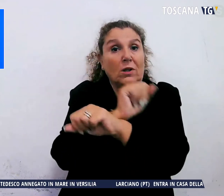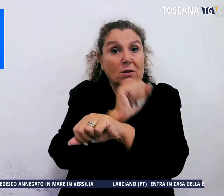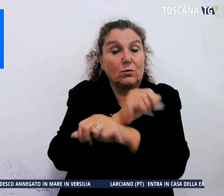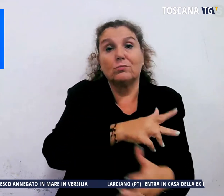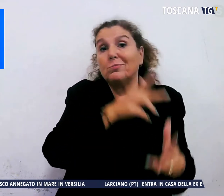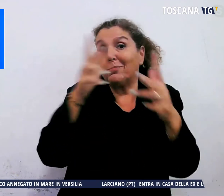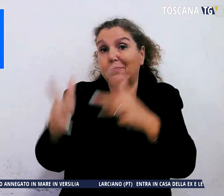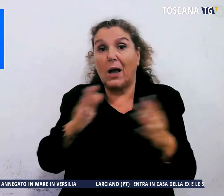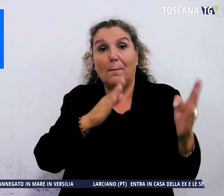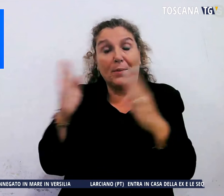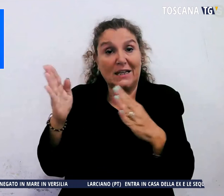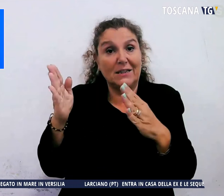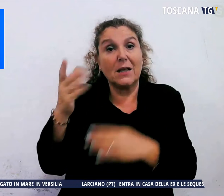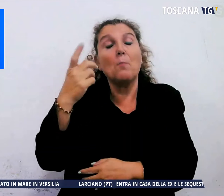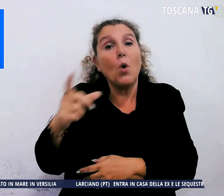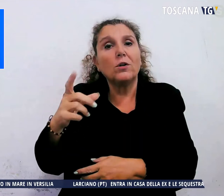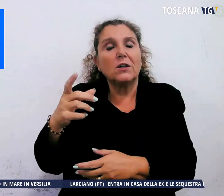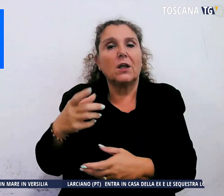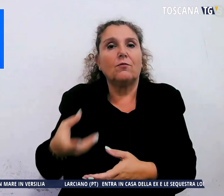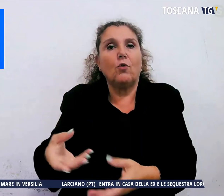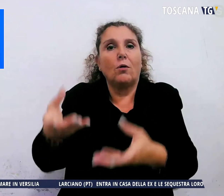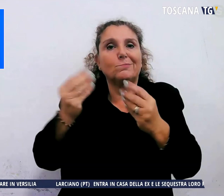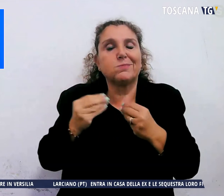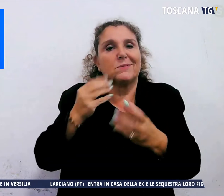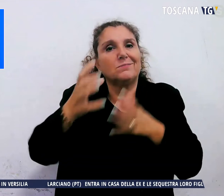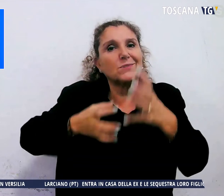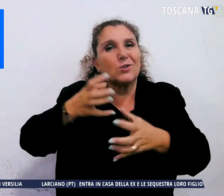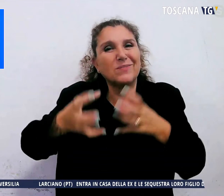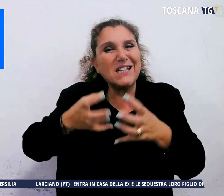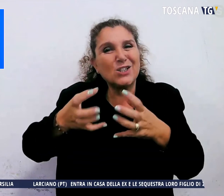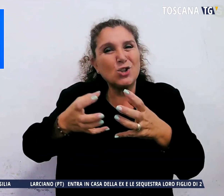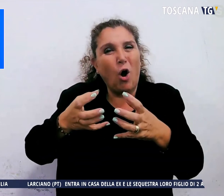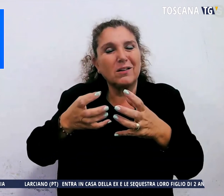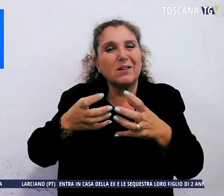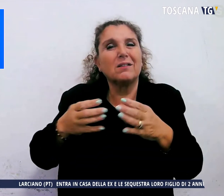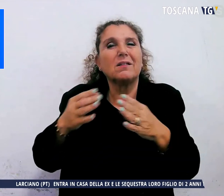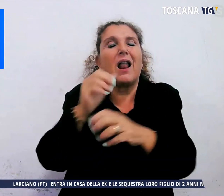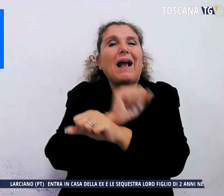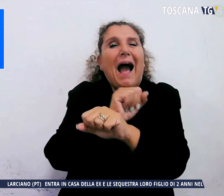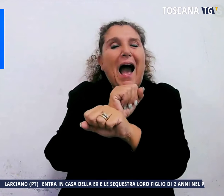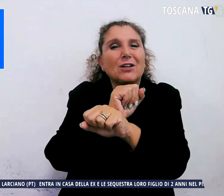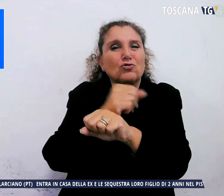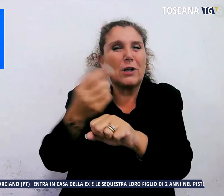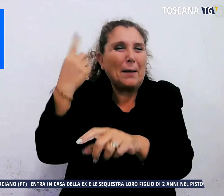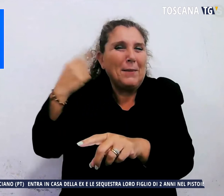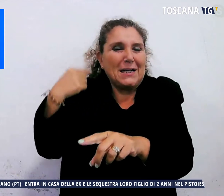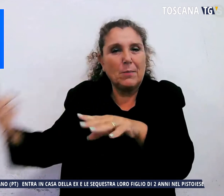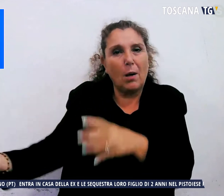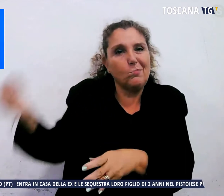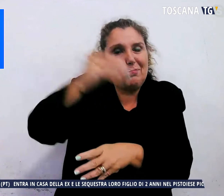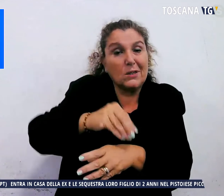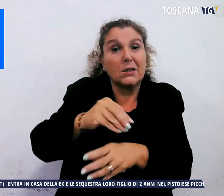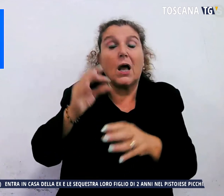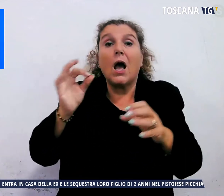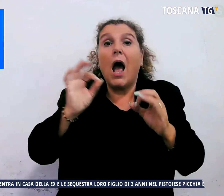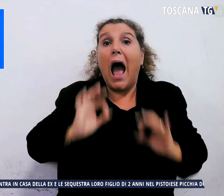creato disordini nell'istituto di provenienza. L'agente è stato trasportato al pronto soccorso dove gli sono